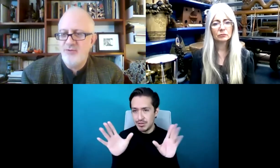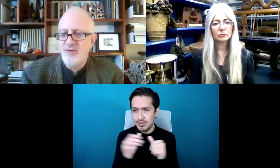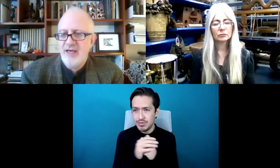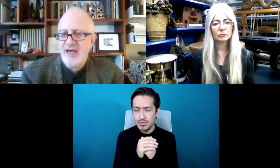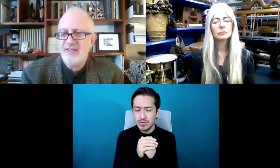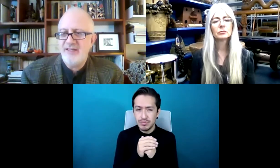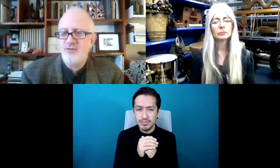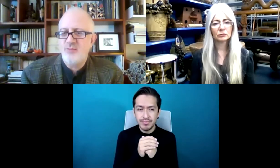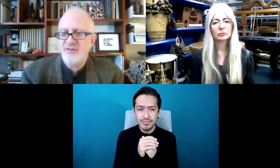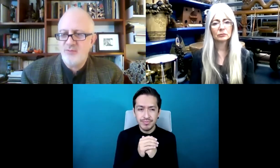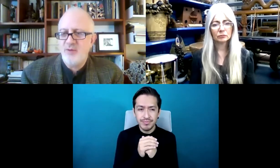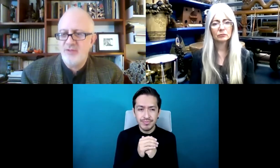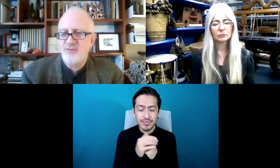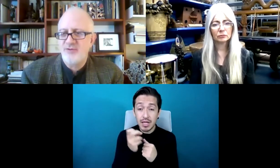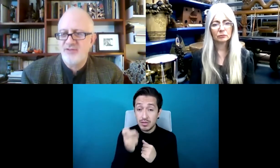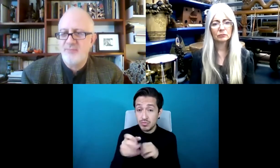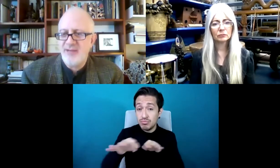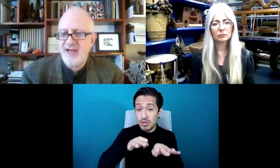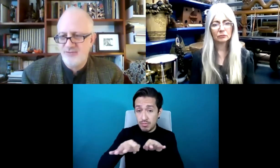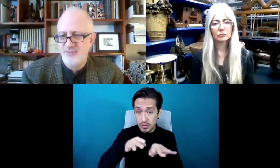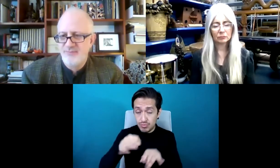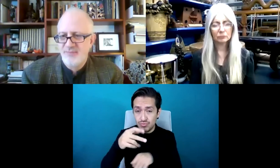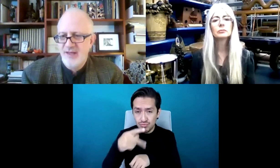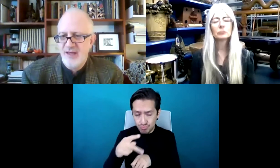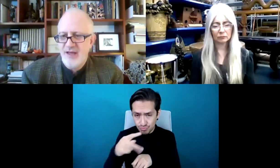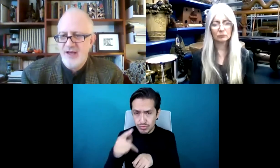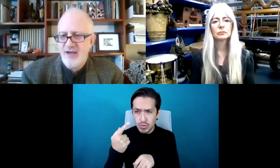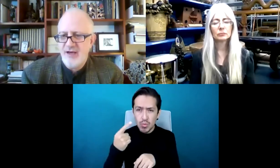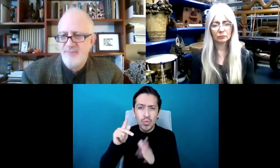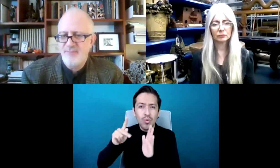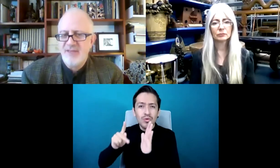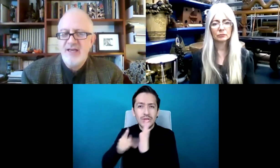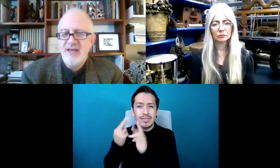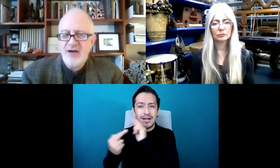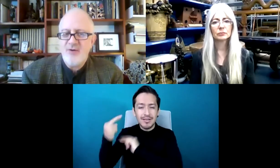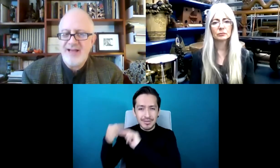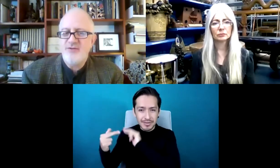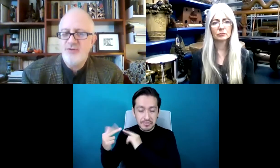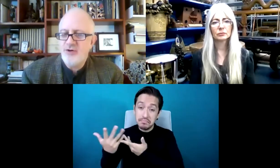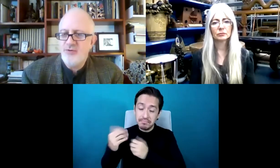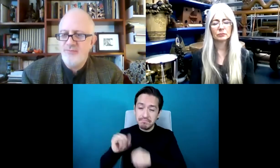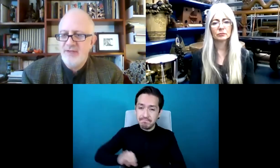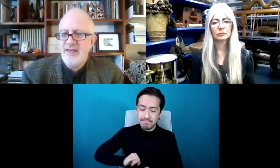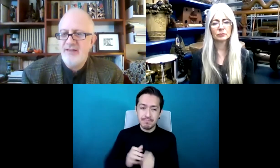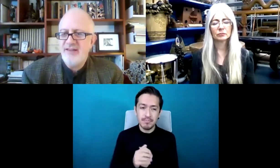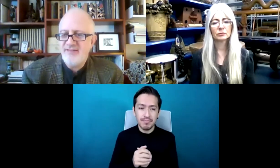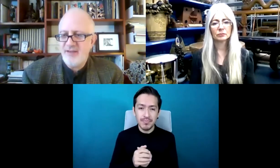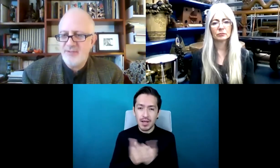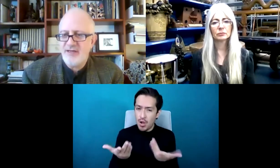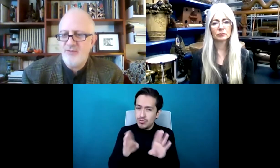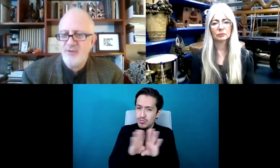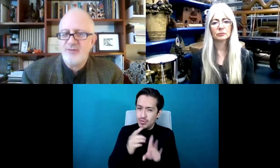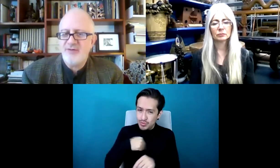palabra que se puede esperar de ti y es una palabra a la que regresaremos. Como